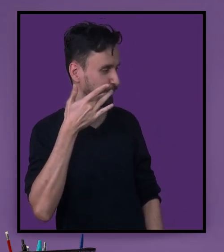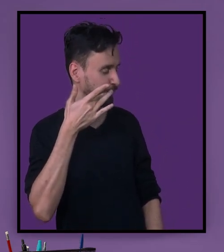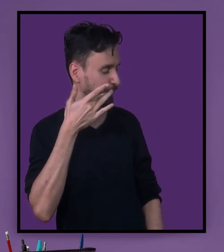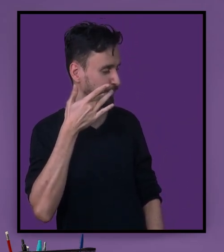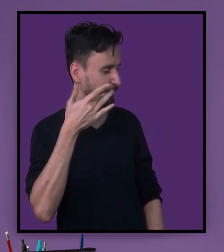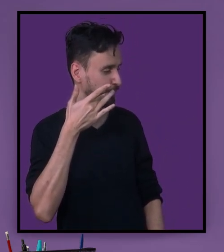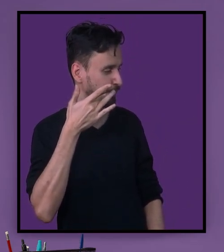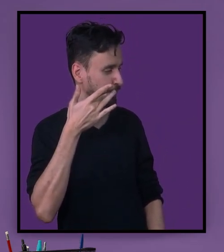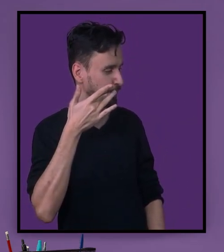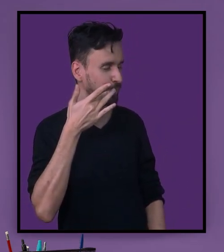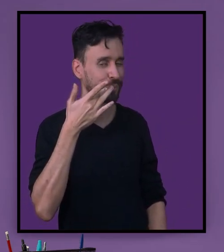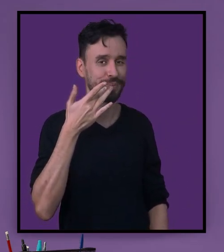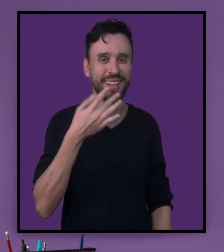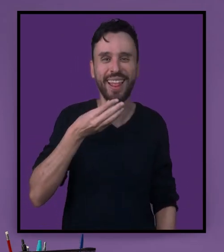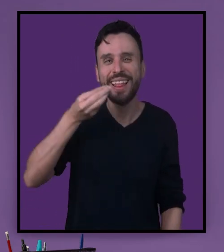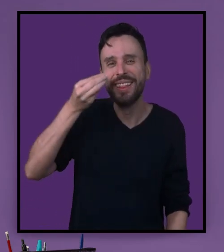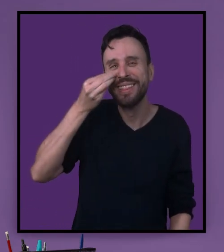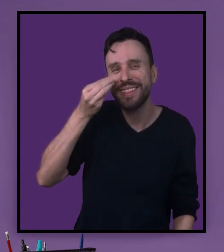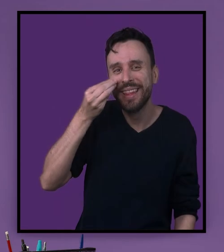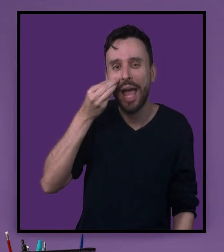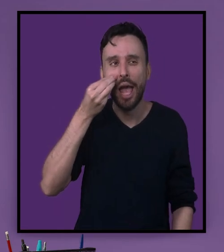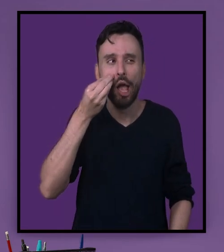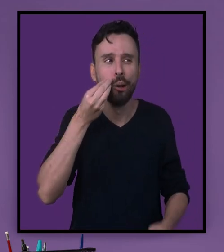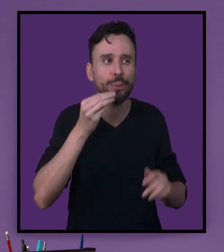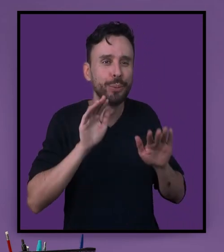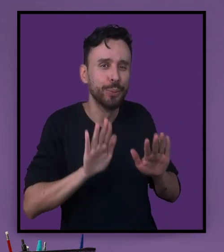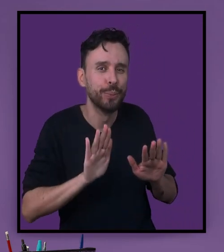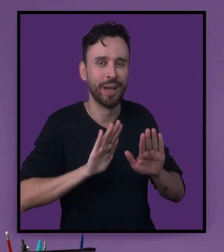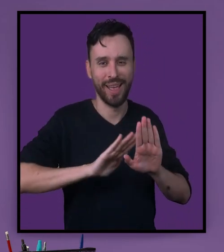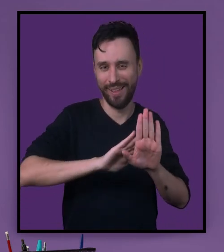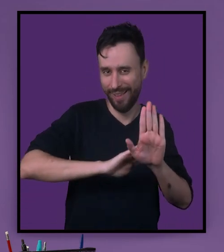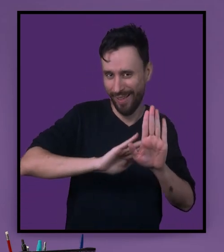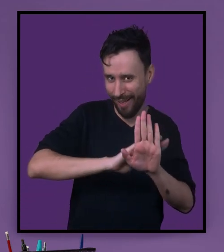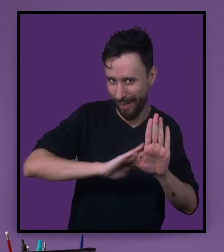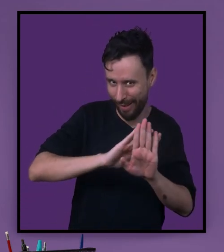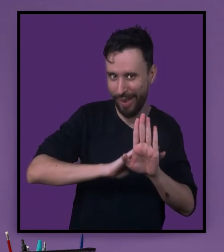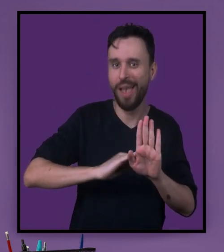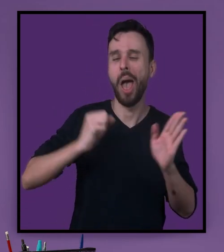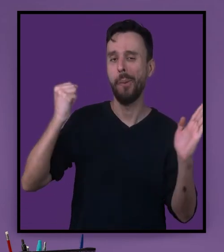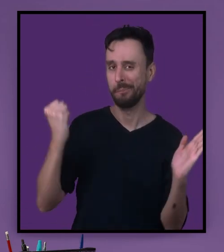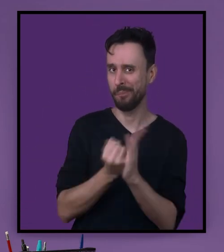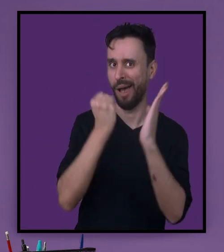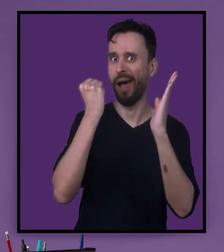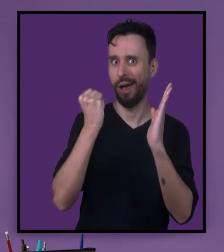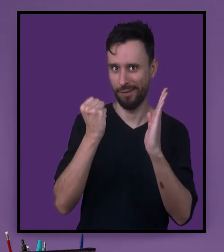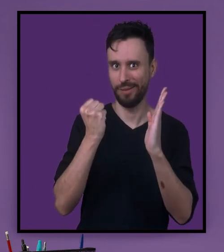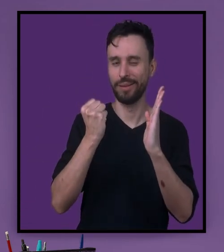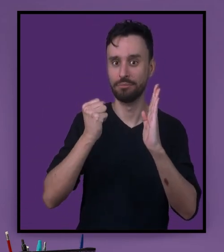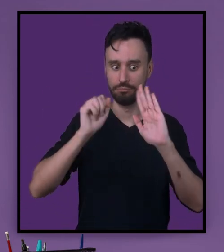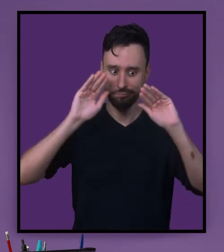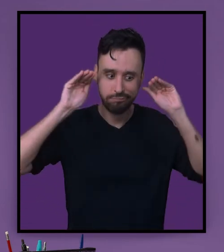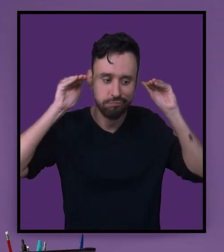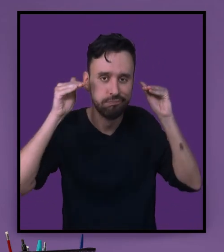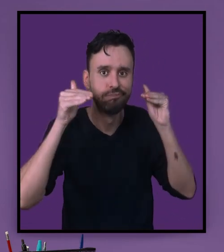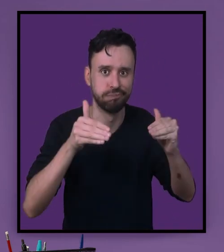o movimento contrário. Então, são tentativas de suavizar, deixando mais